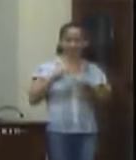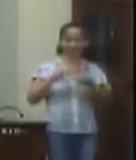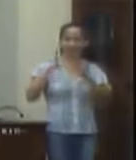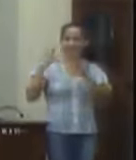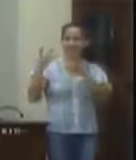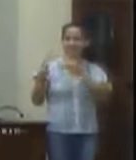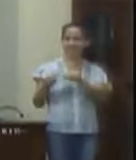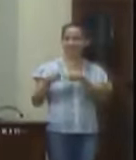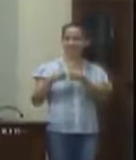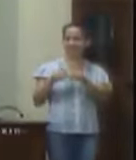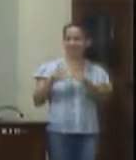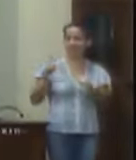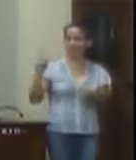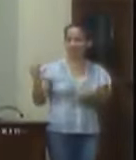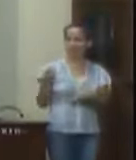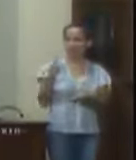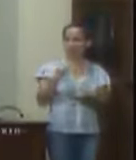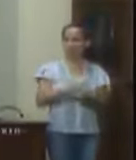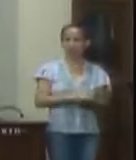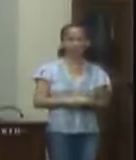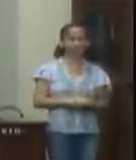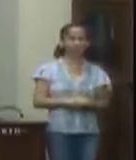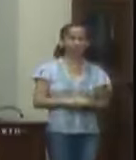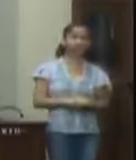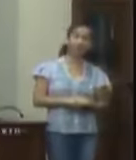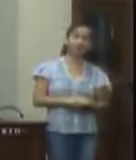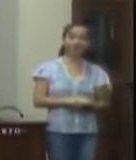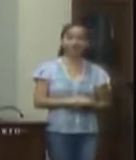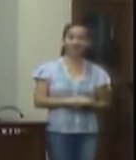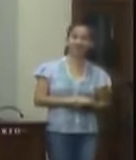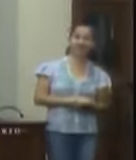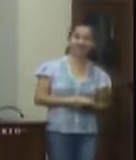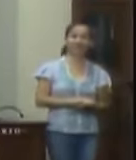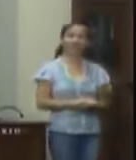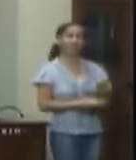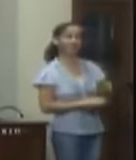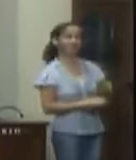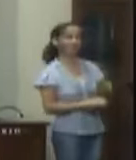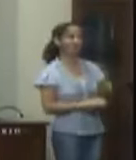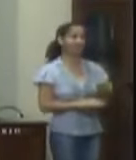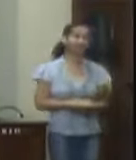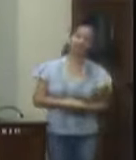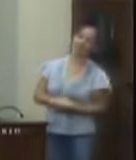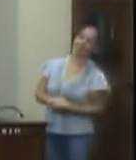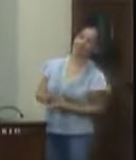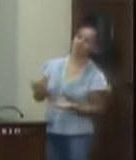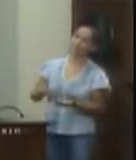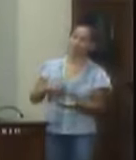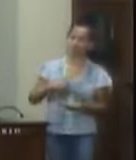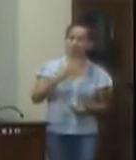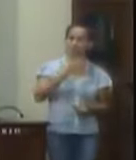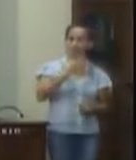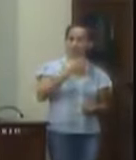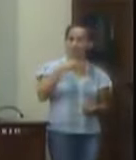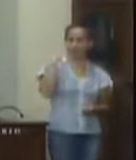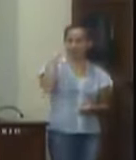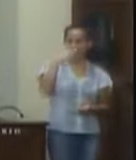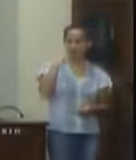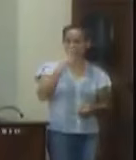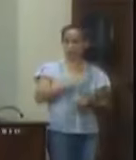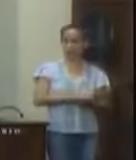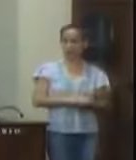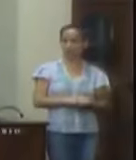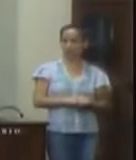votar tudo de uma maneira única pelo pelo decorrer da hora e nós temos aqui um prazo regimental de quatro horas para